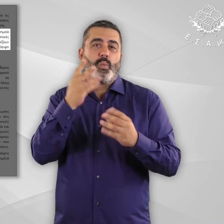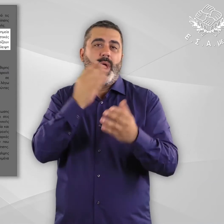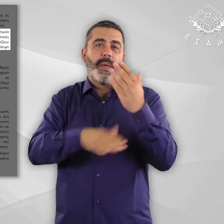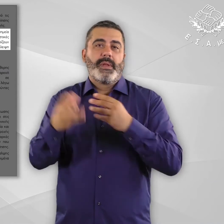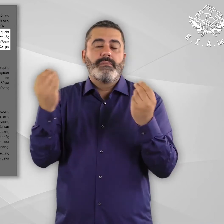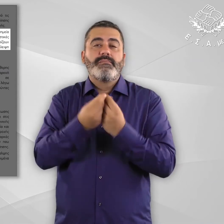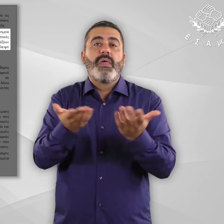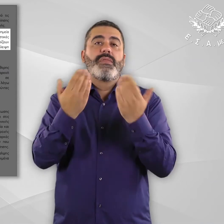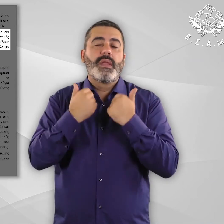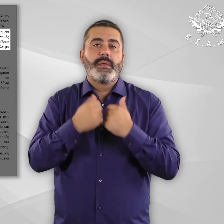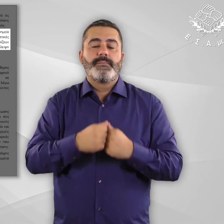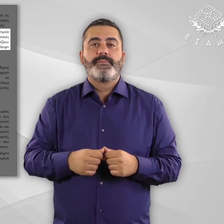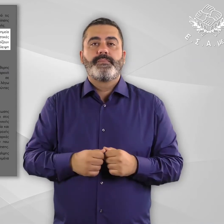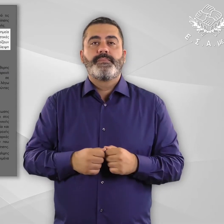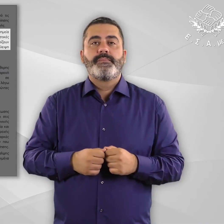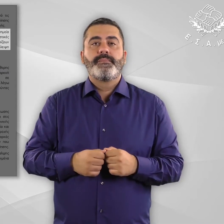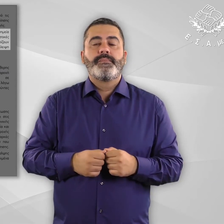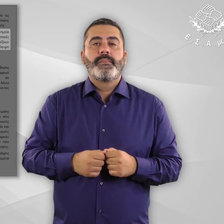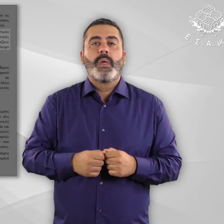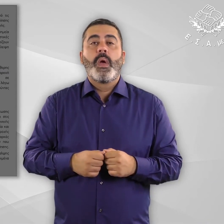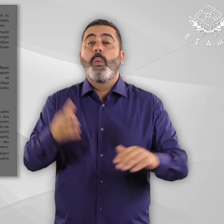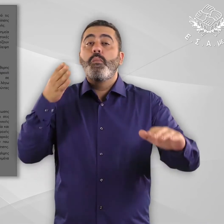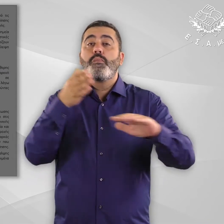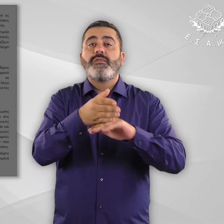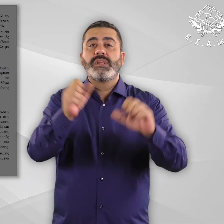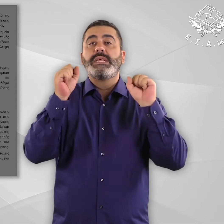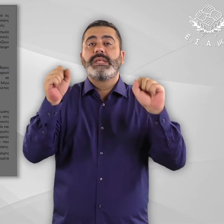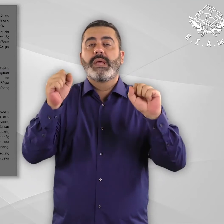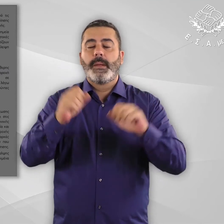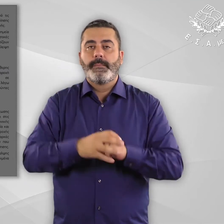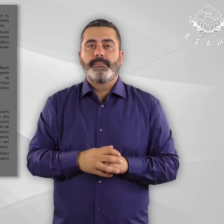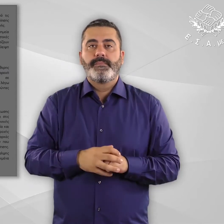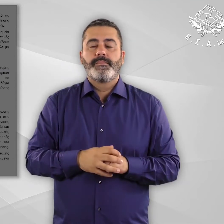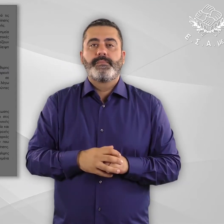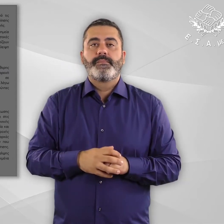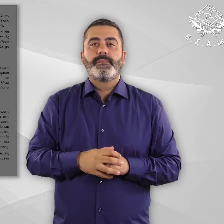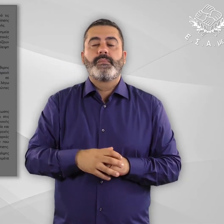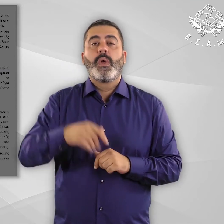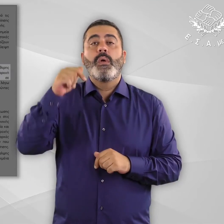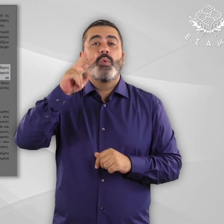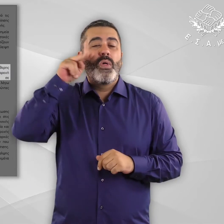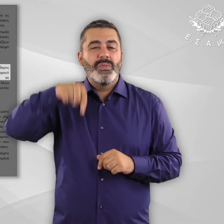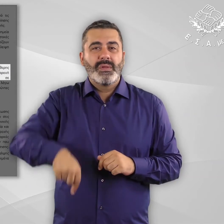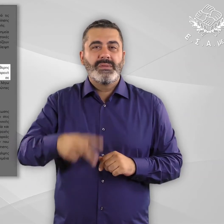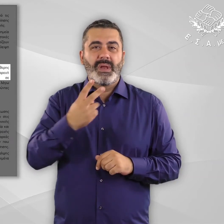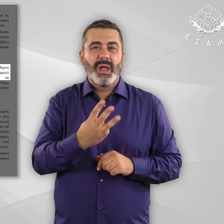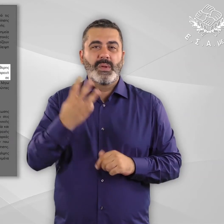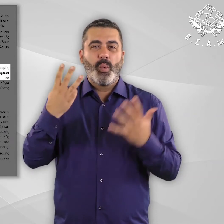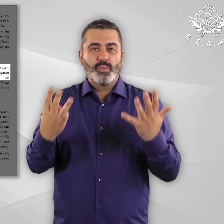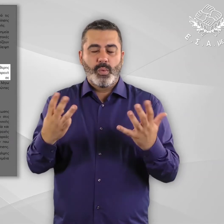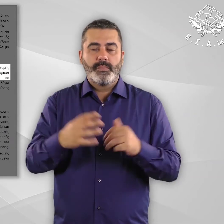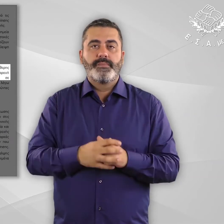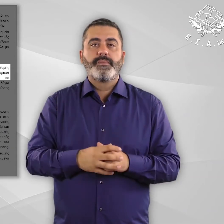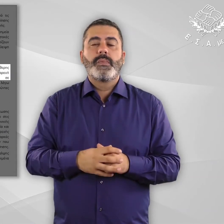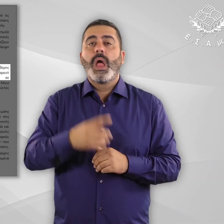την αναπηρία τους υποστήριξης. Ενότητα 2.5. Πρόσβαση στην υγεία Η ισχύουσα